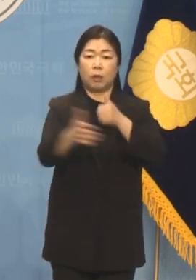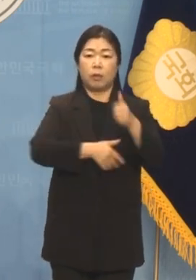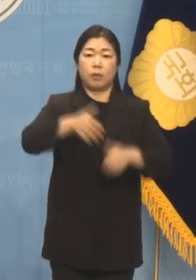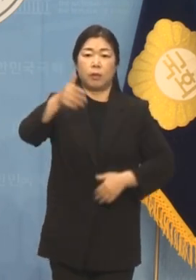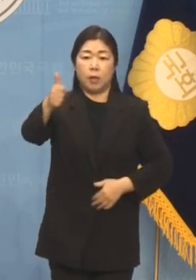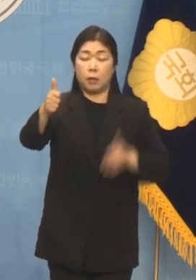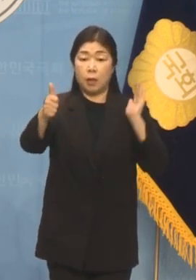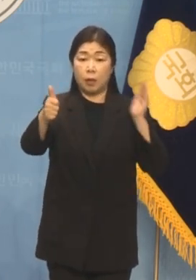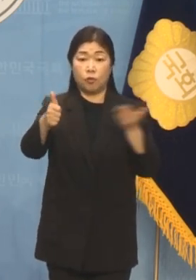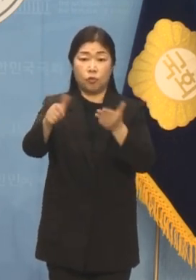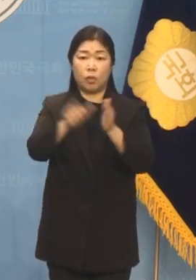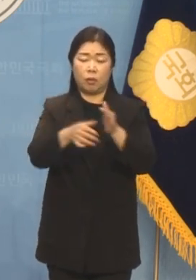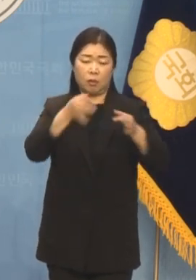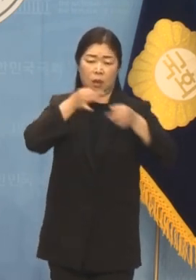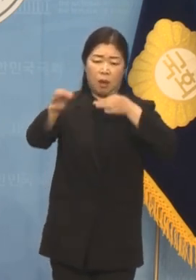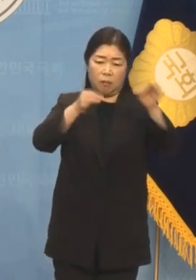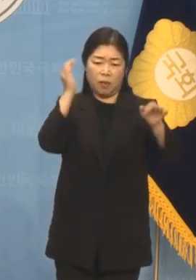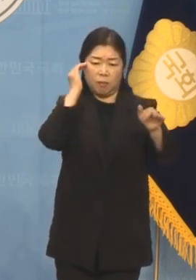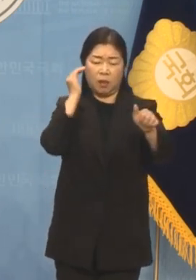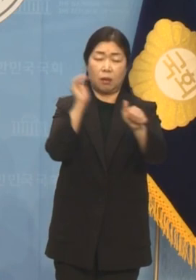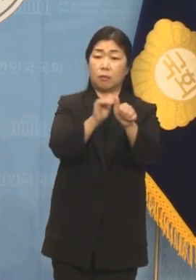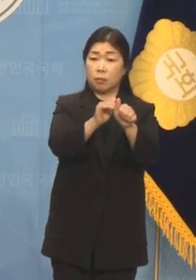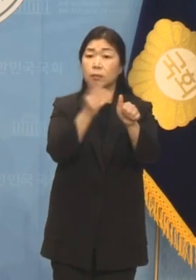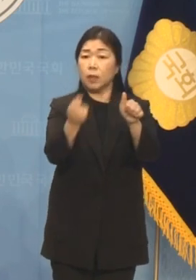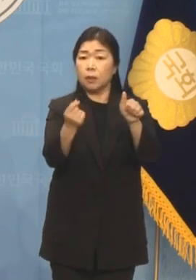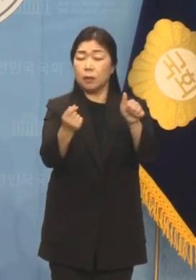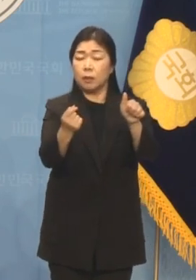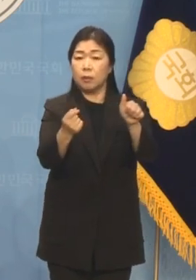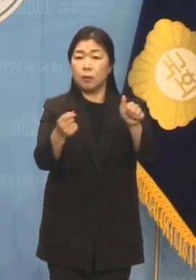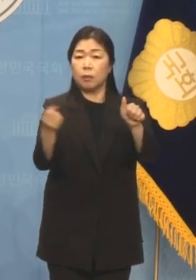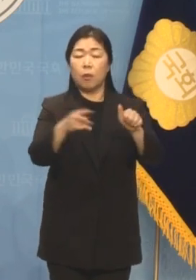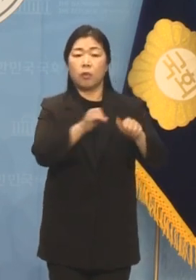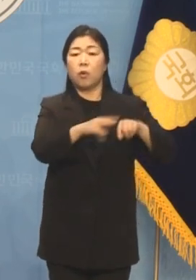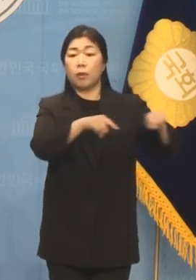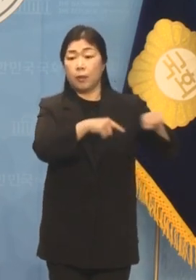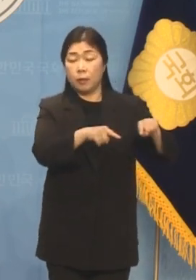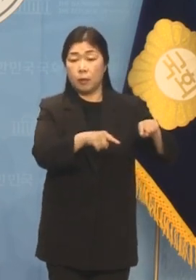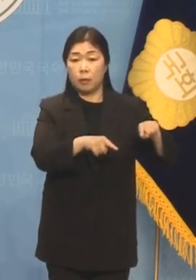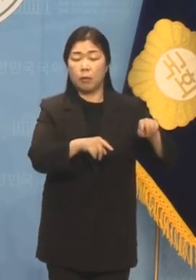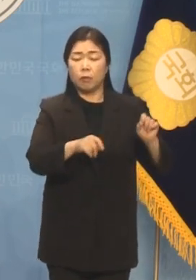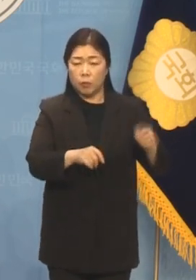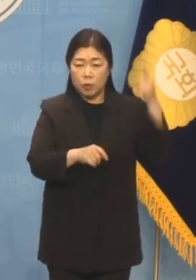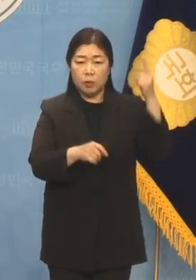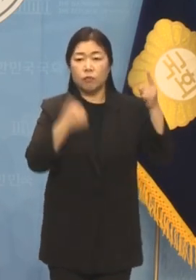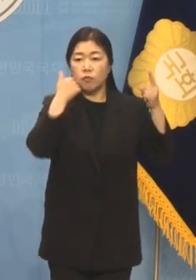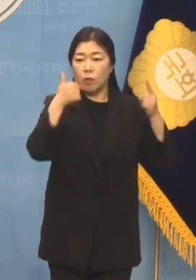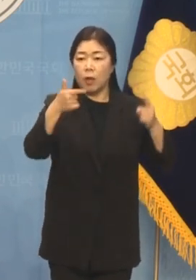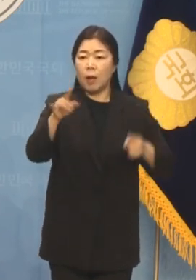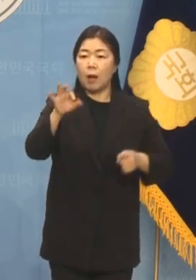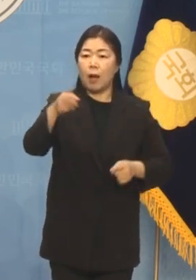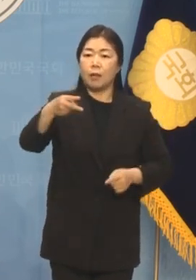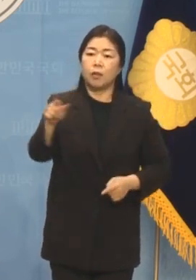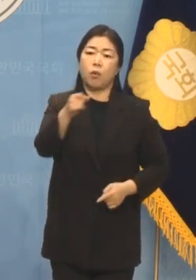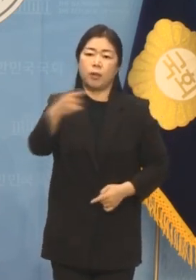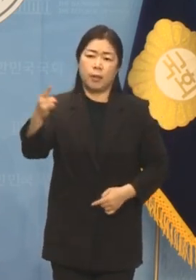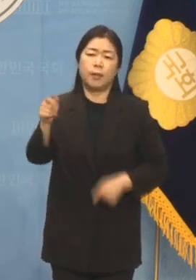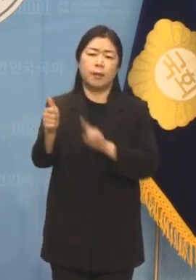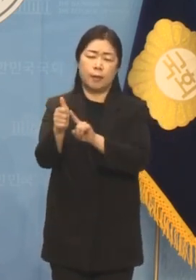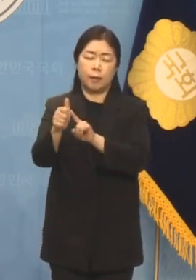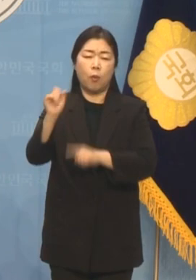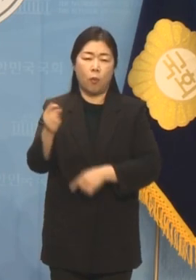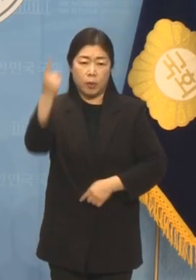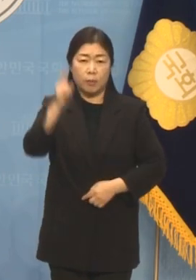지르며 회방을 놓았습니다. 심지어 여당은 원인이 강성희 의원에게 있다는 식의